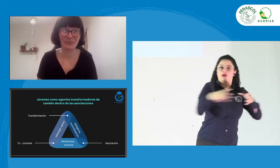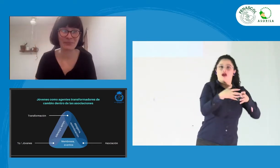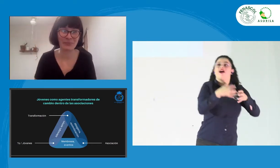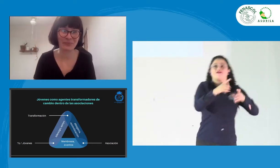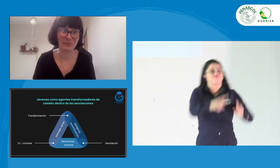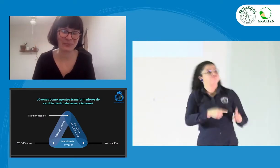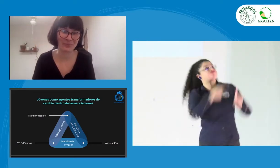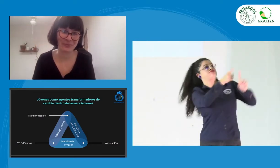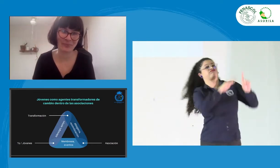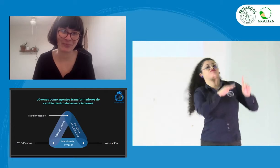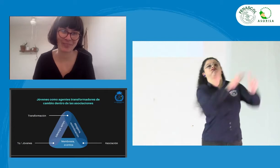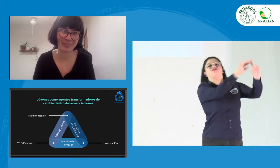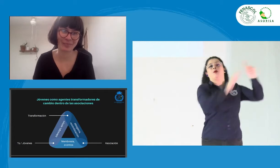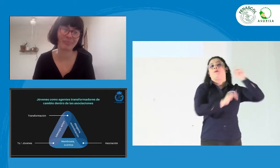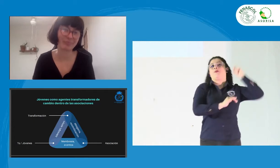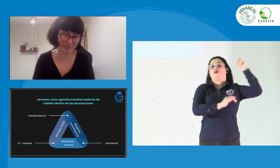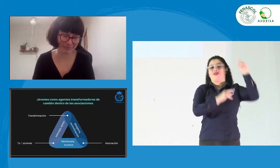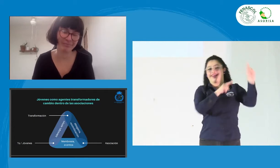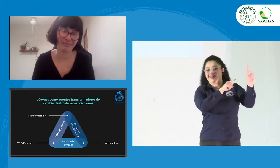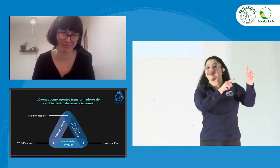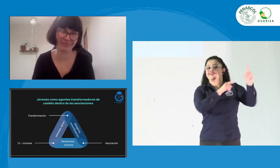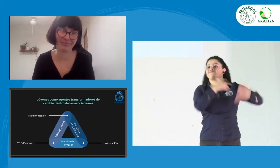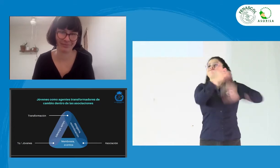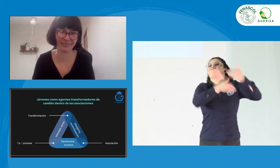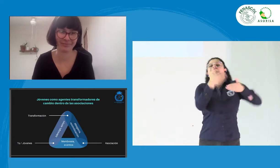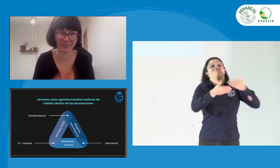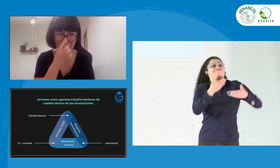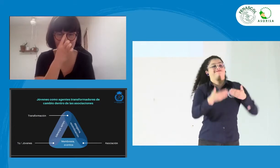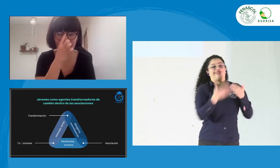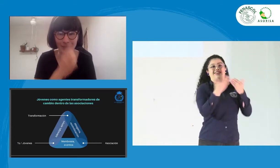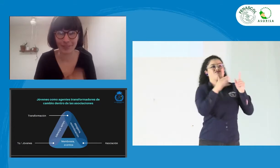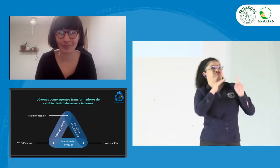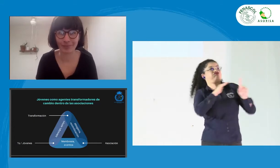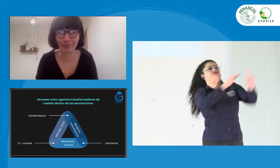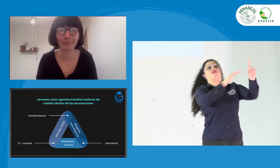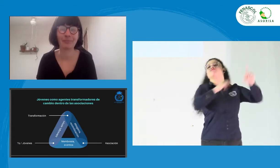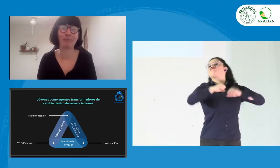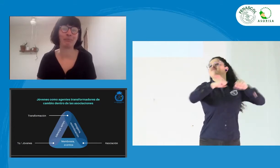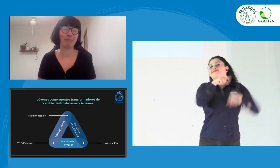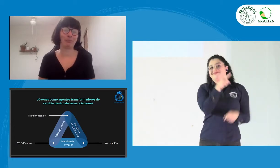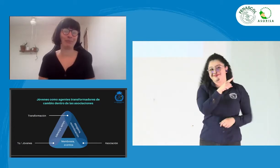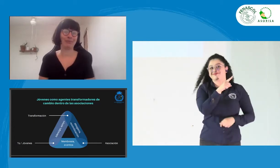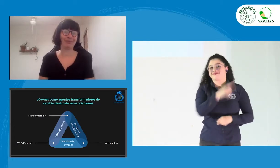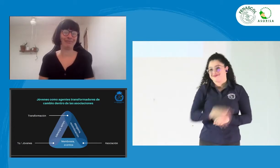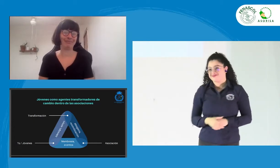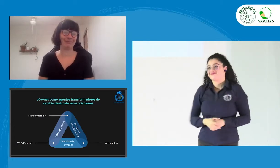recabar la información y que se vaya de manera colectiva.